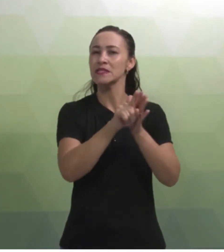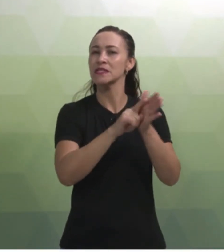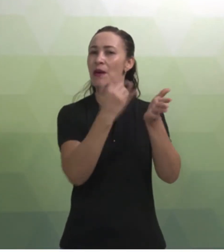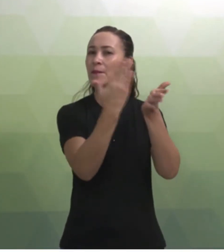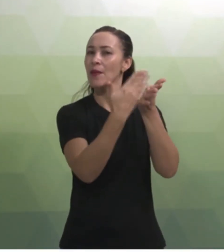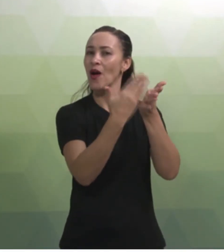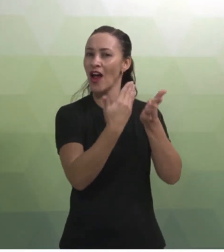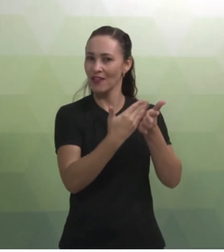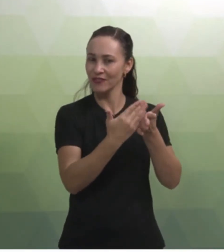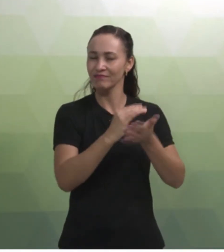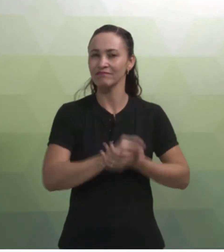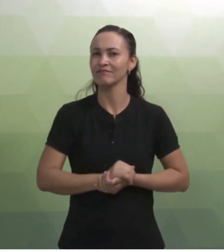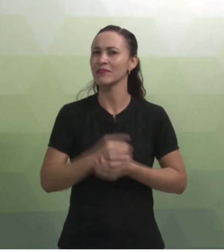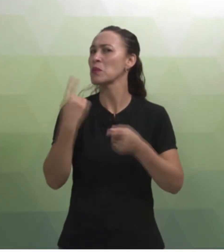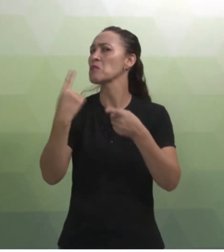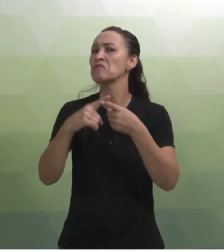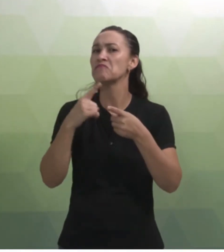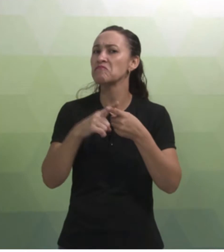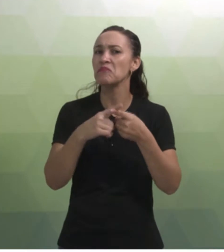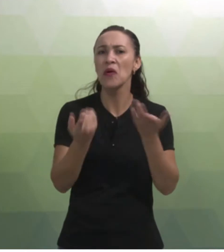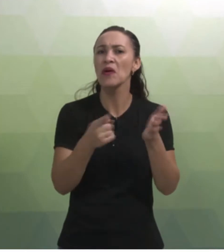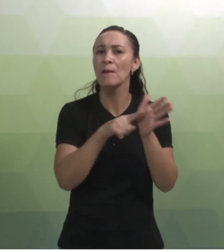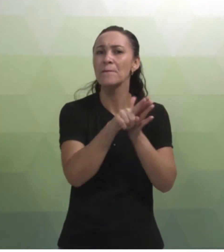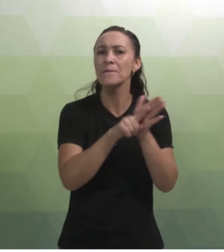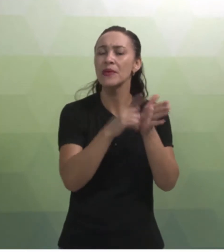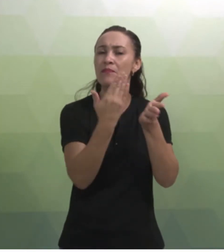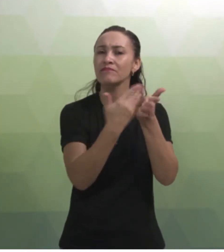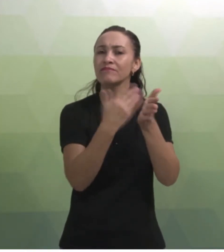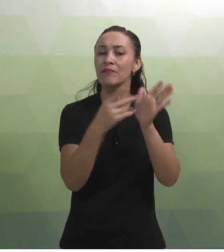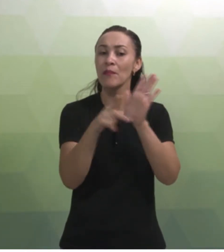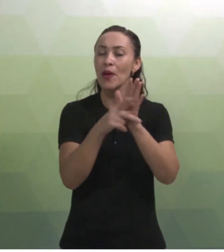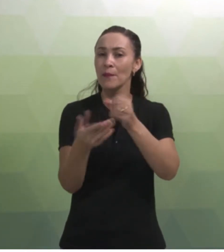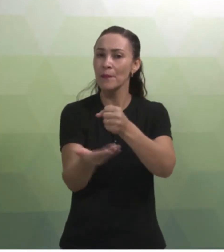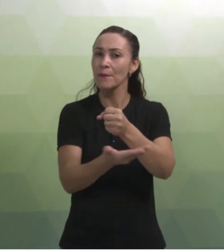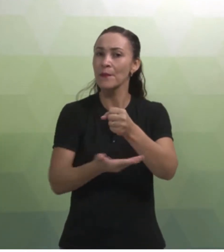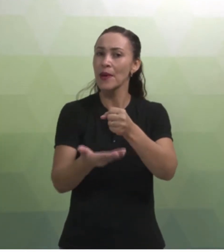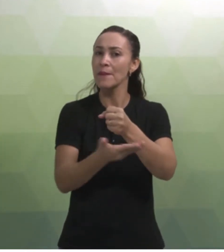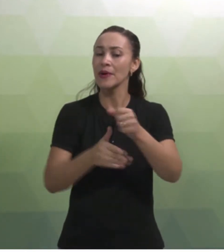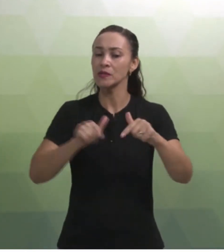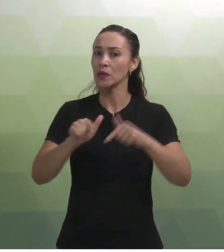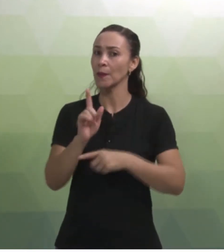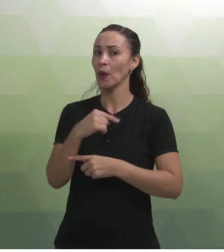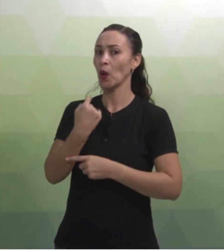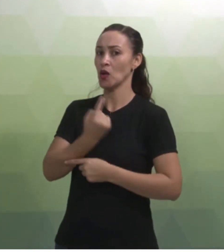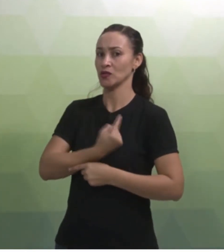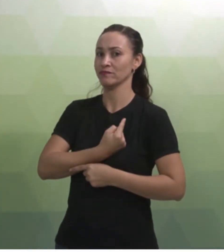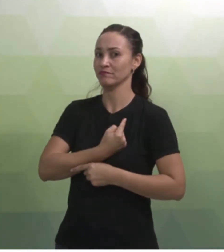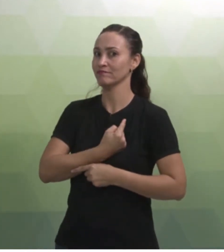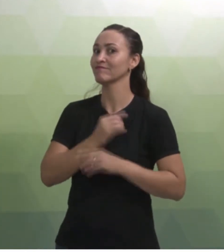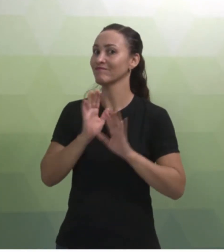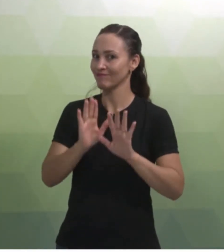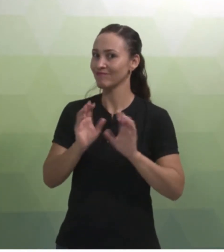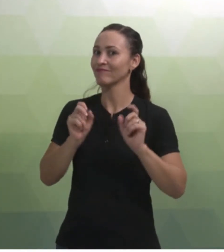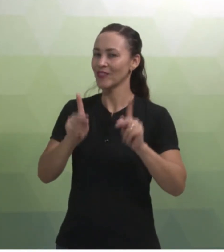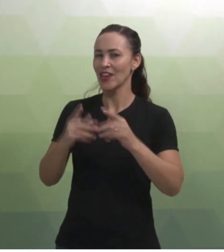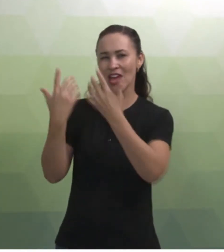O porquê dessa pesquisa bibliográfica para o embasamento do nosso trabalho, ok? Vamos fazer uma breve reflexão.